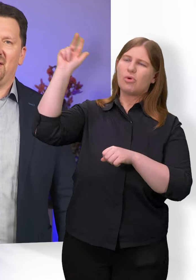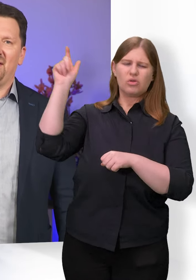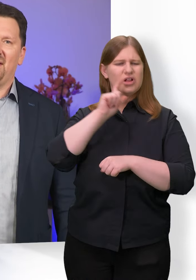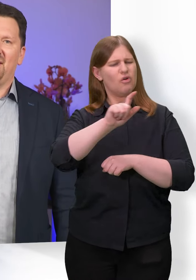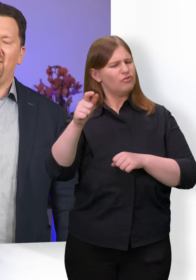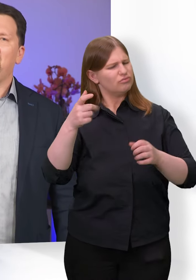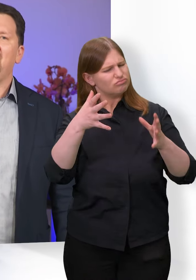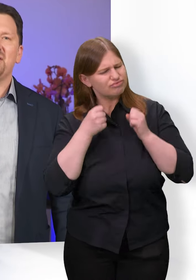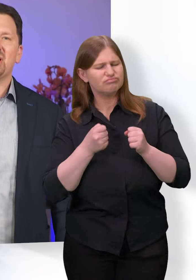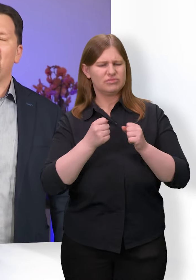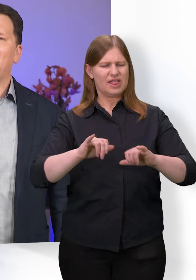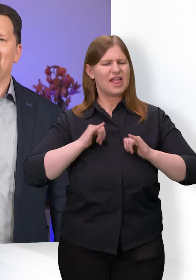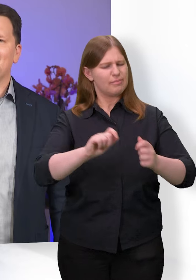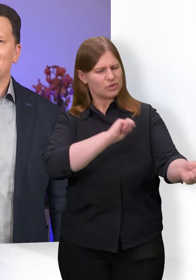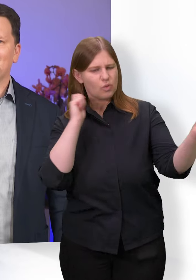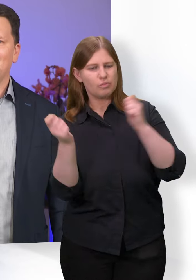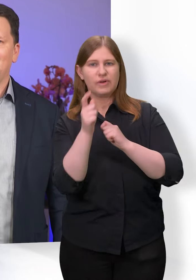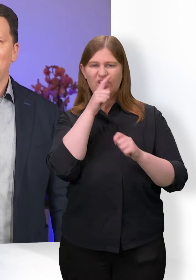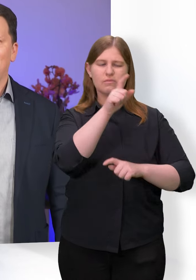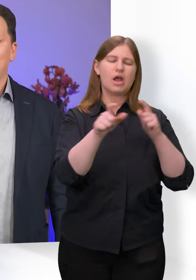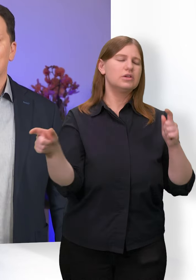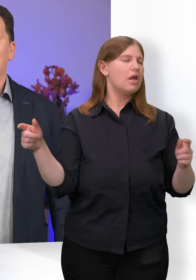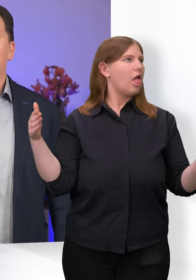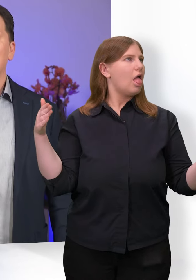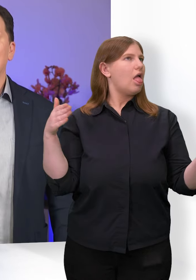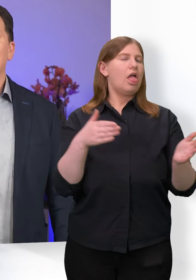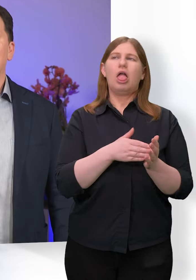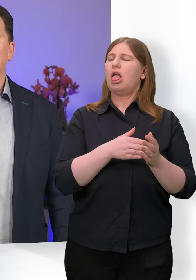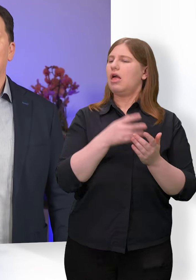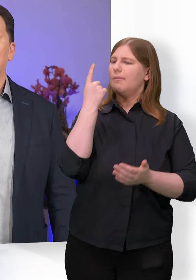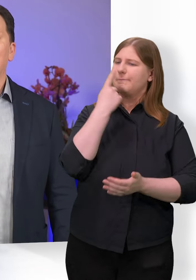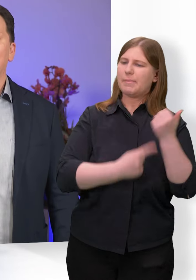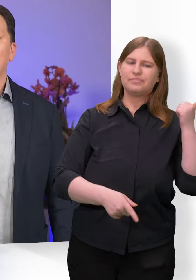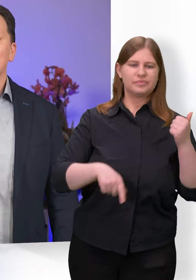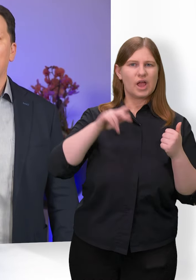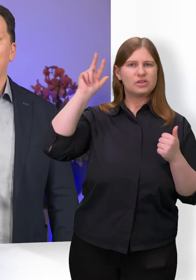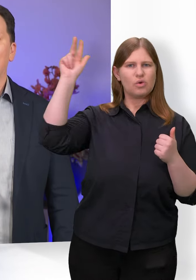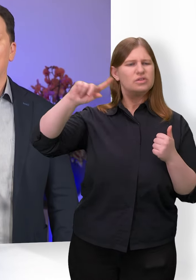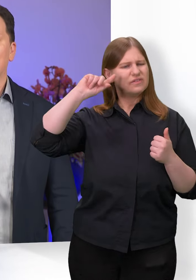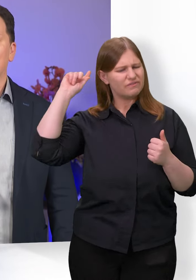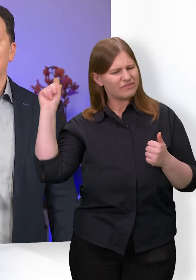Wenn Menschen am Ende sind, sagt Gott ihnen immer wieder seine Begleitung zu.